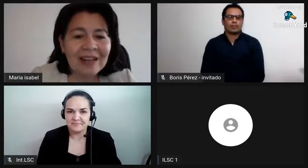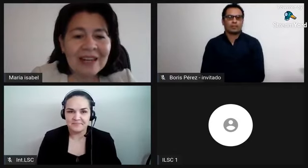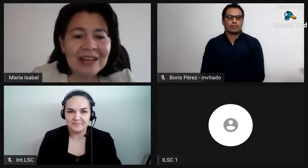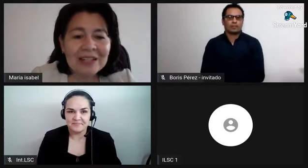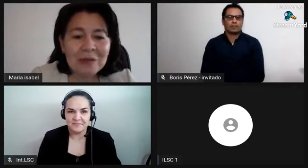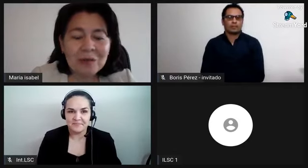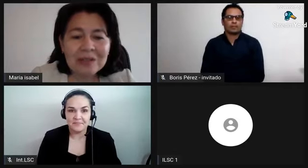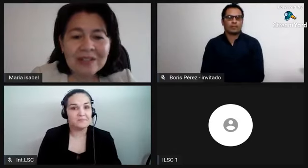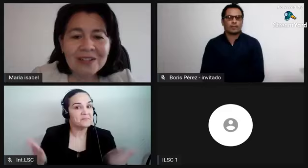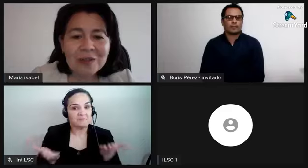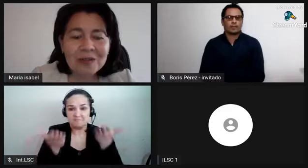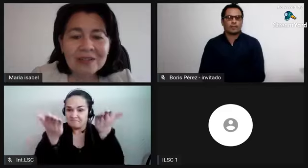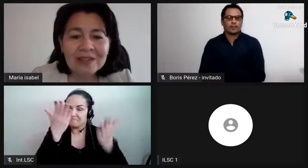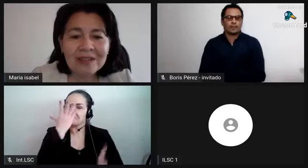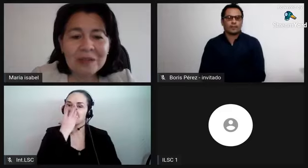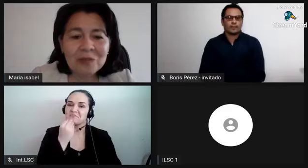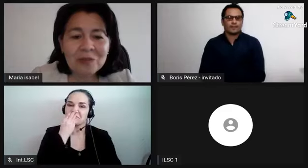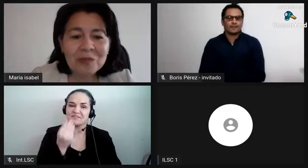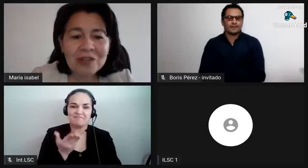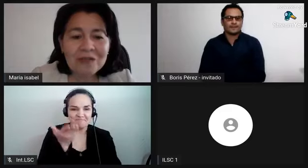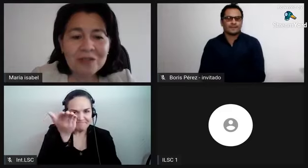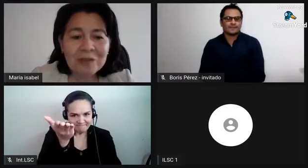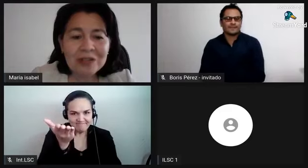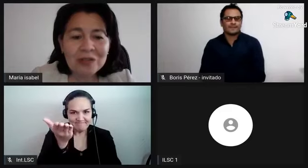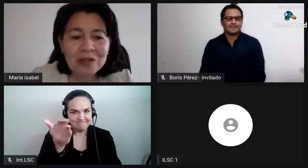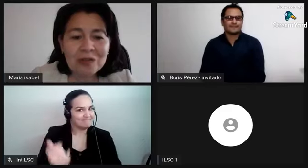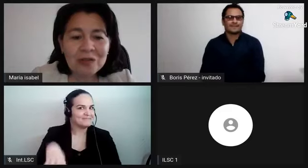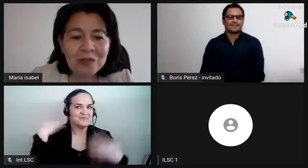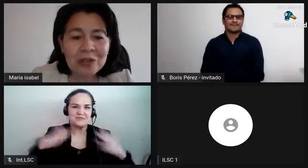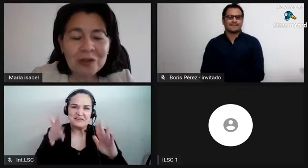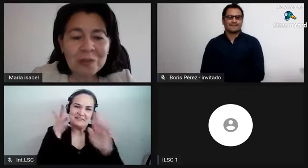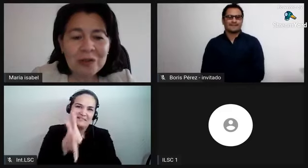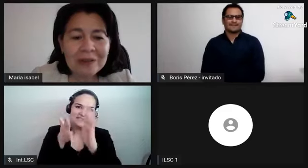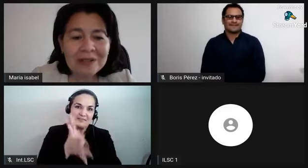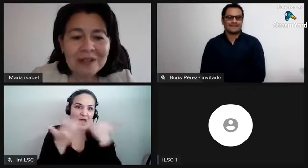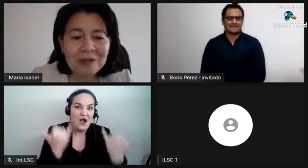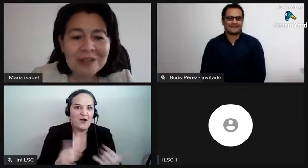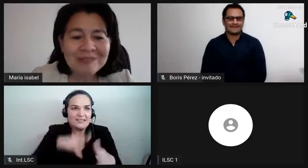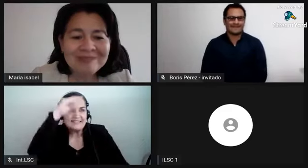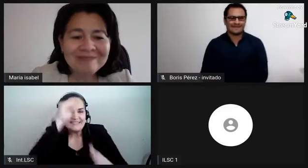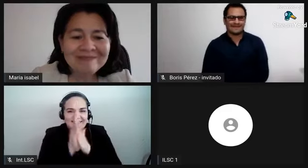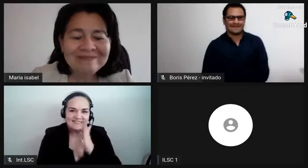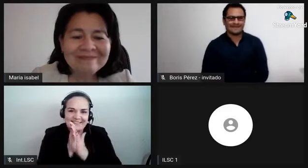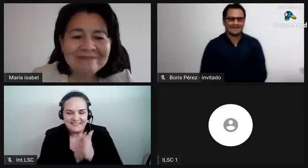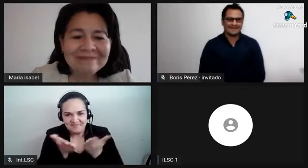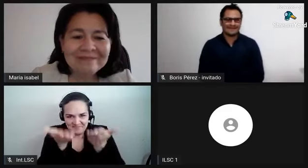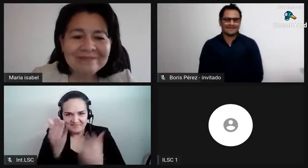adelante boris entonces tenemos mucha información y conocimiento por aprender hoy